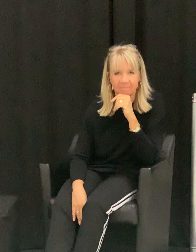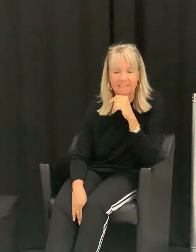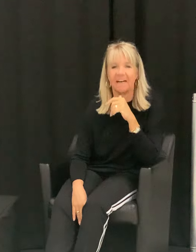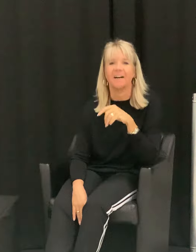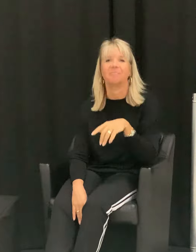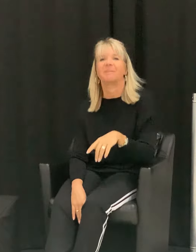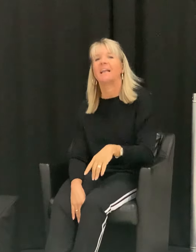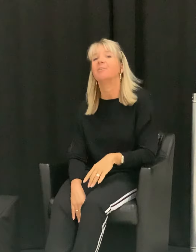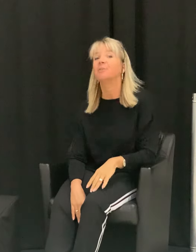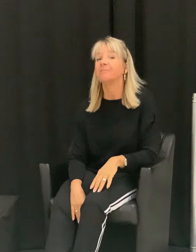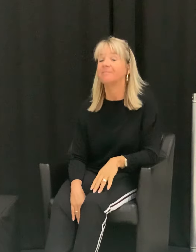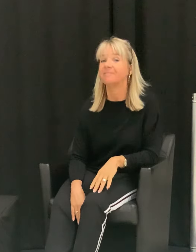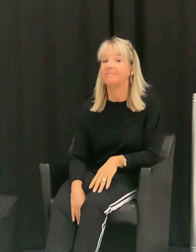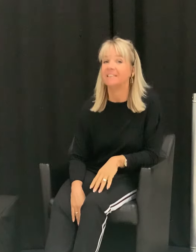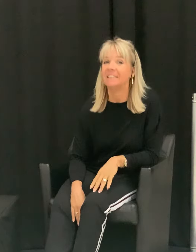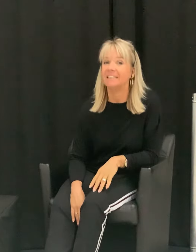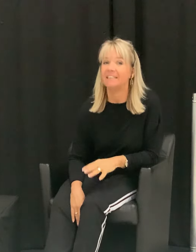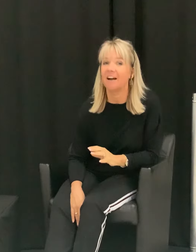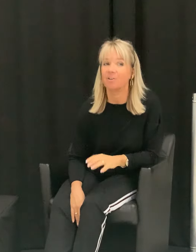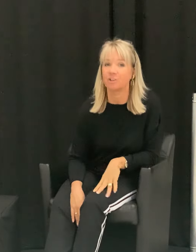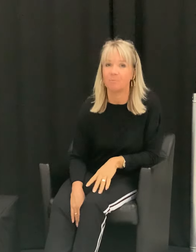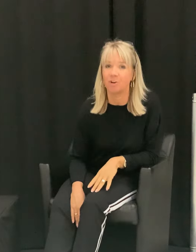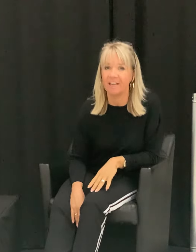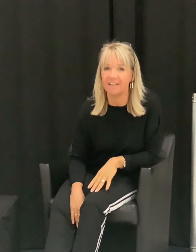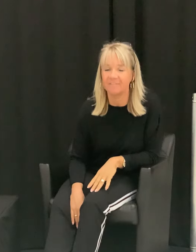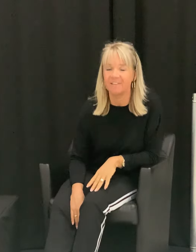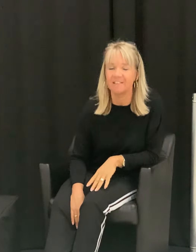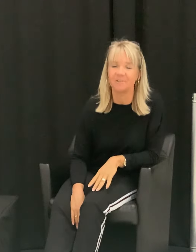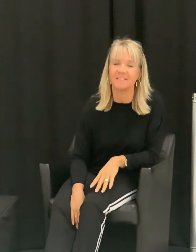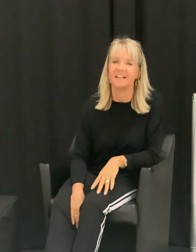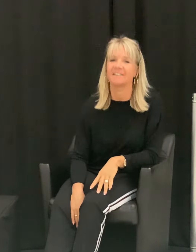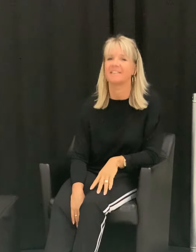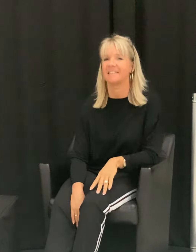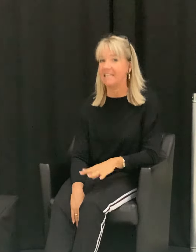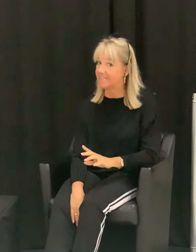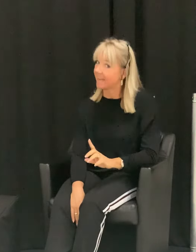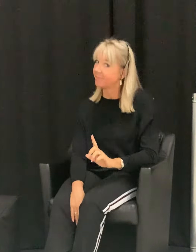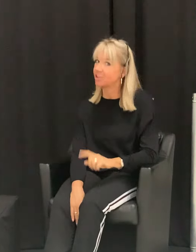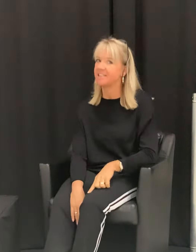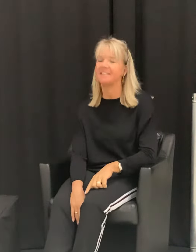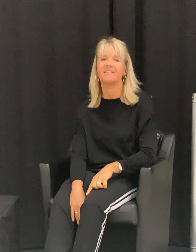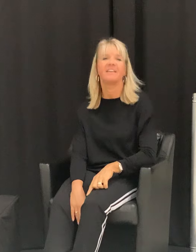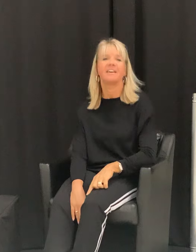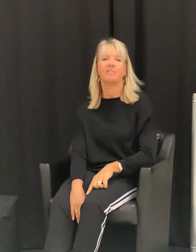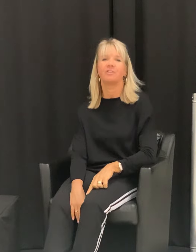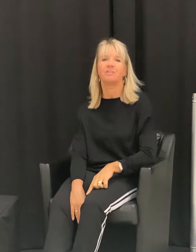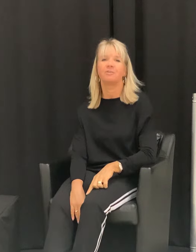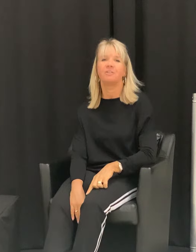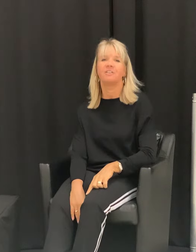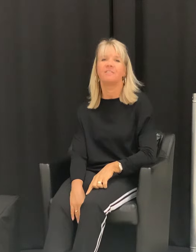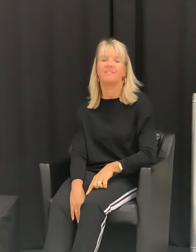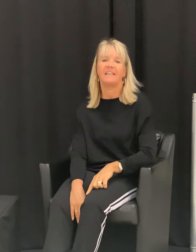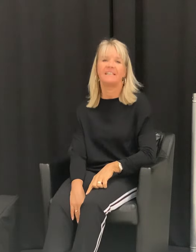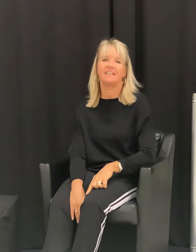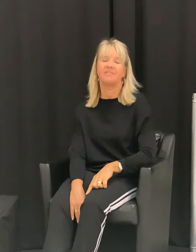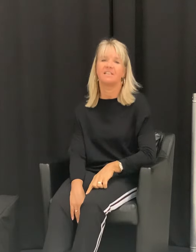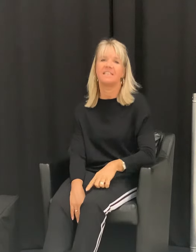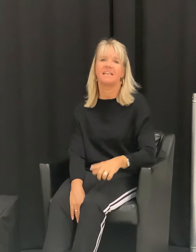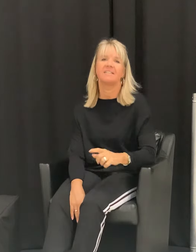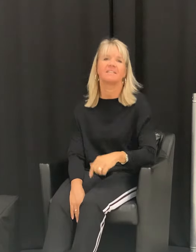Ja, hallo, wie auch schon im vorherigen Video gesagt, das EDF steht vor der Tür. Wer EDF nicht kennt, ist